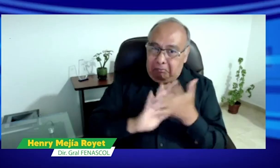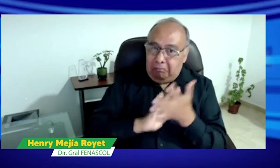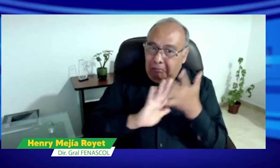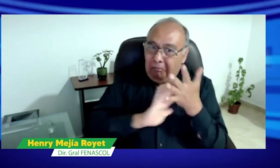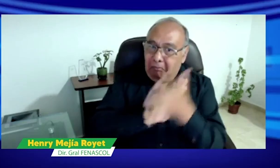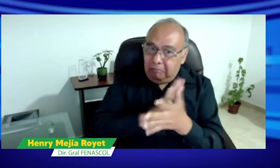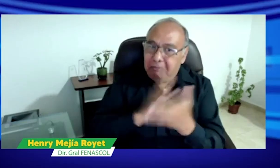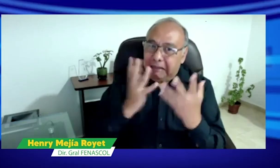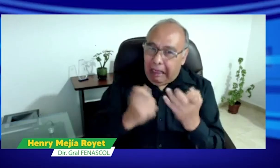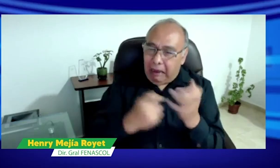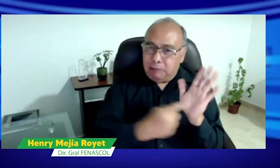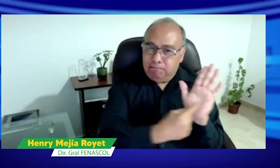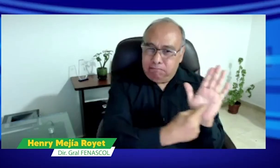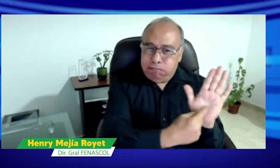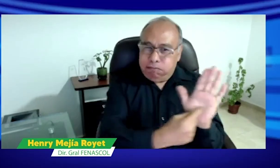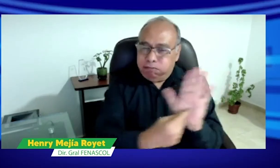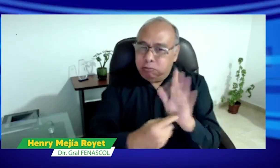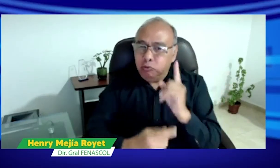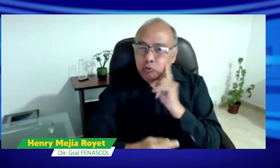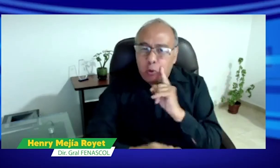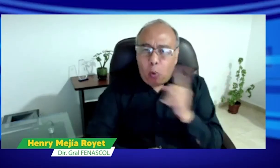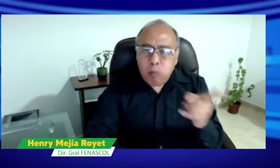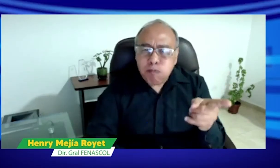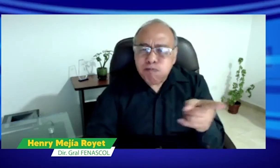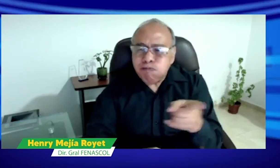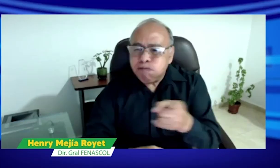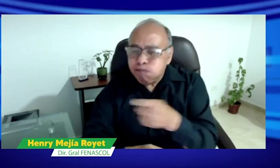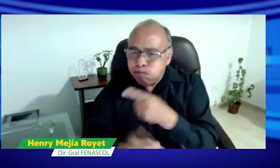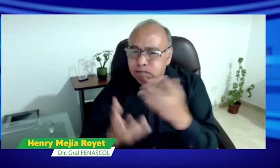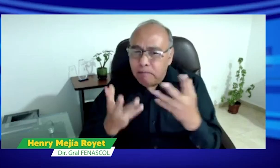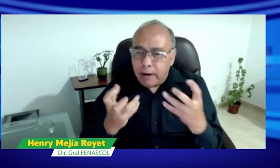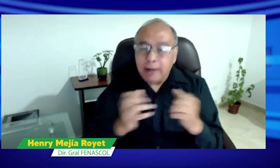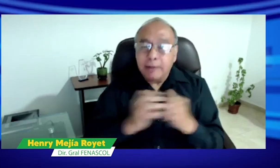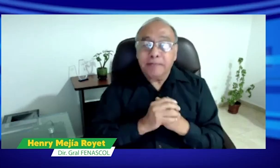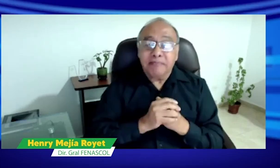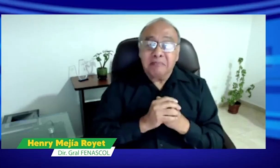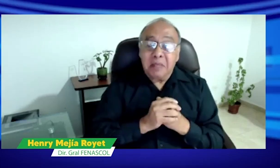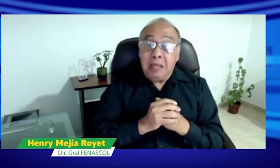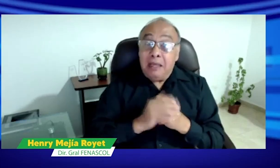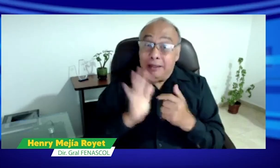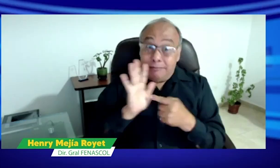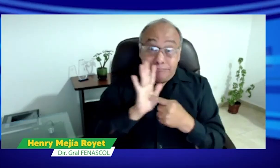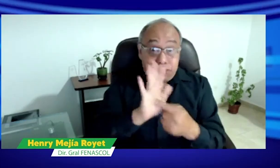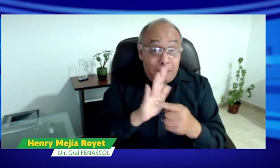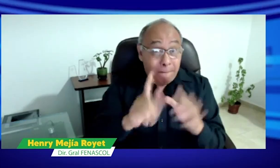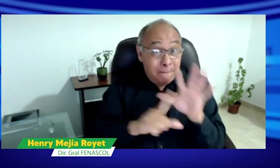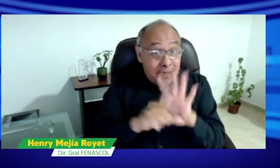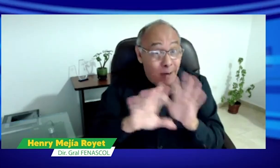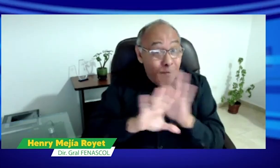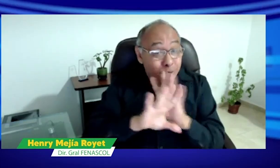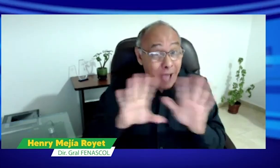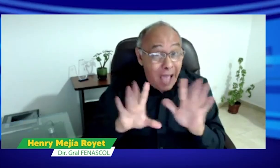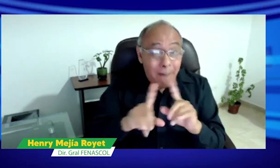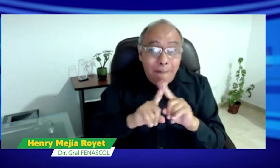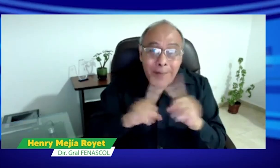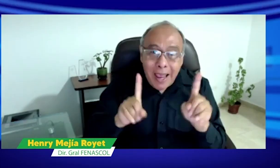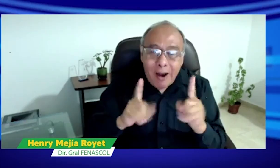pareció muy interesante, muy bonito, también poderlo mostrar acá en Noticias Señales para todas las personas que también